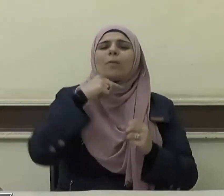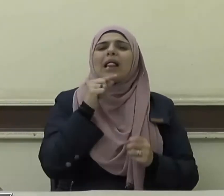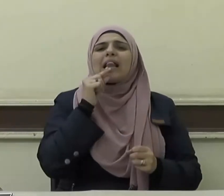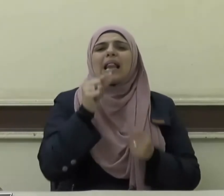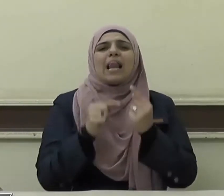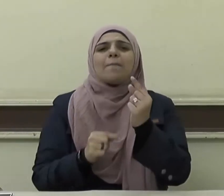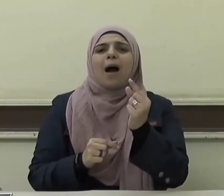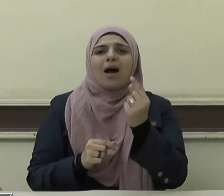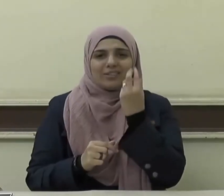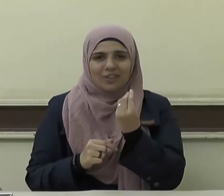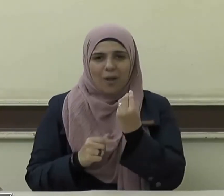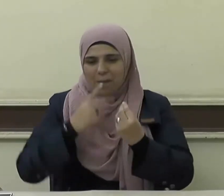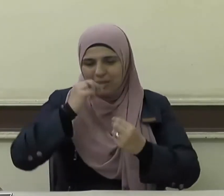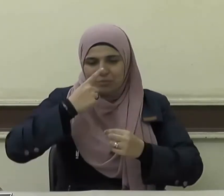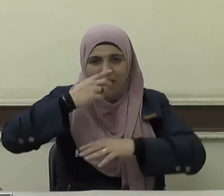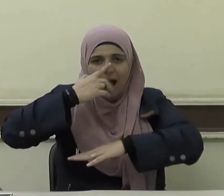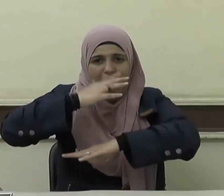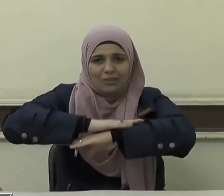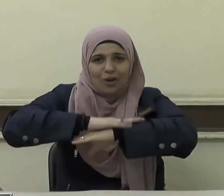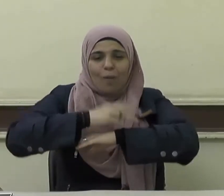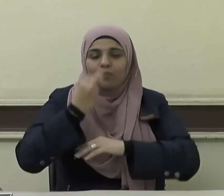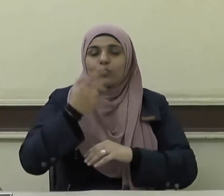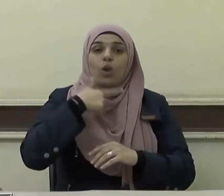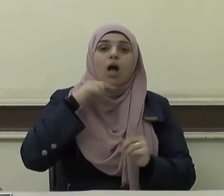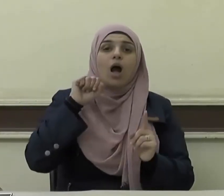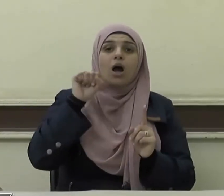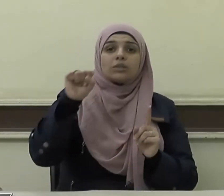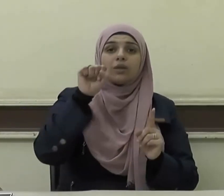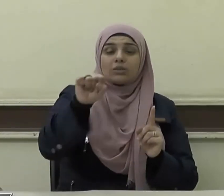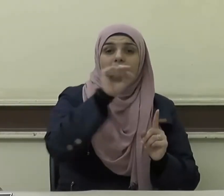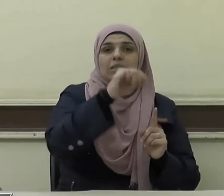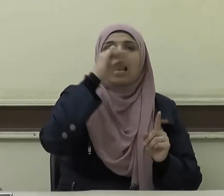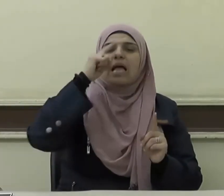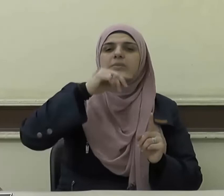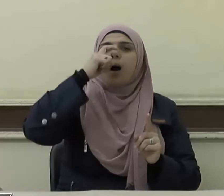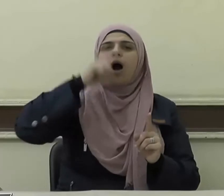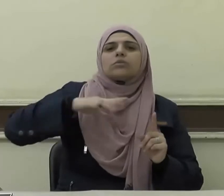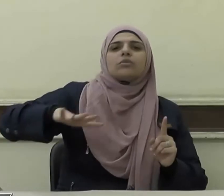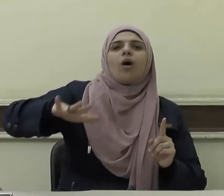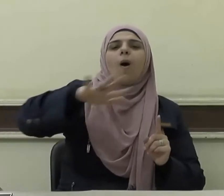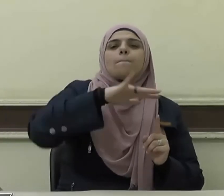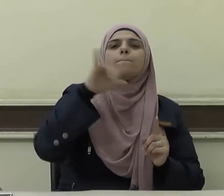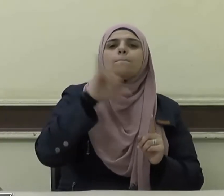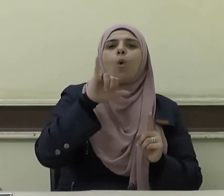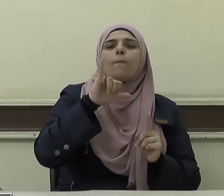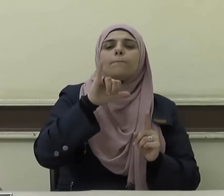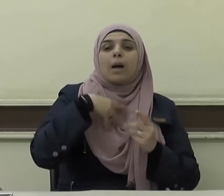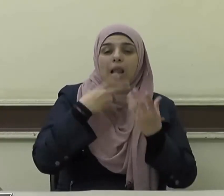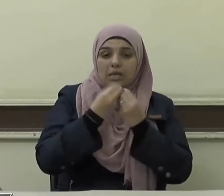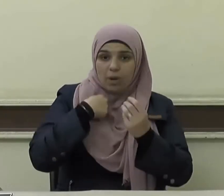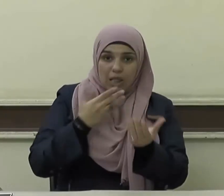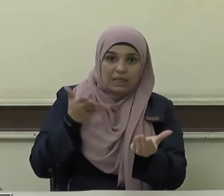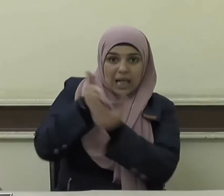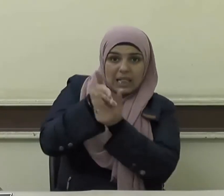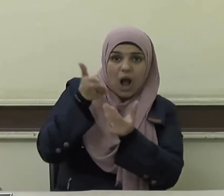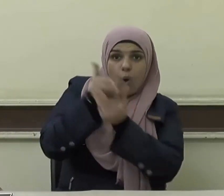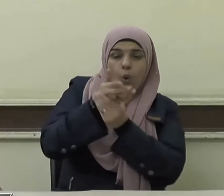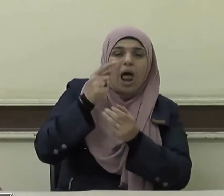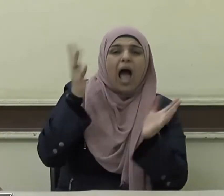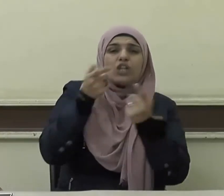ومنها احترام الخصوصيات وعدم تدخل الإنسان فيما لا